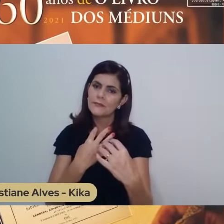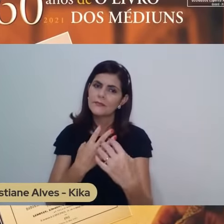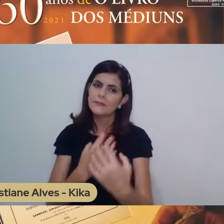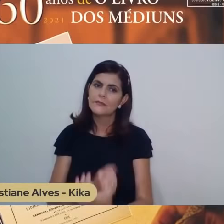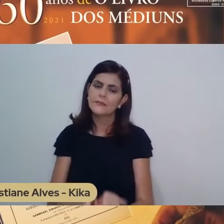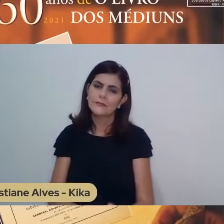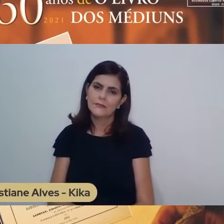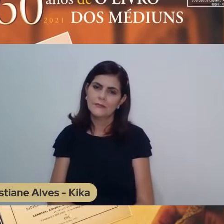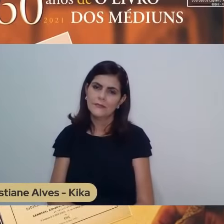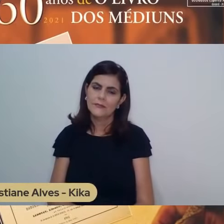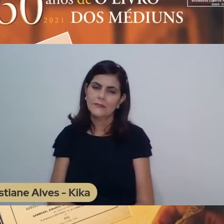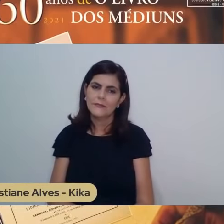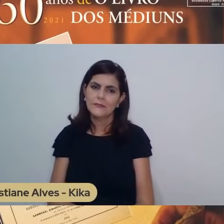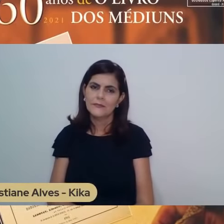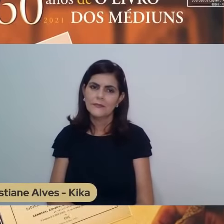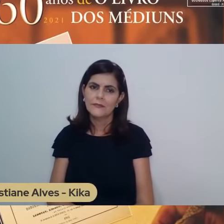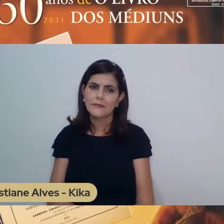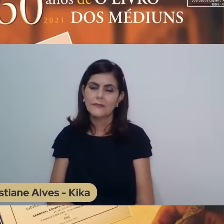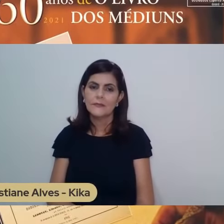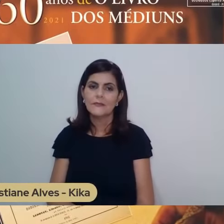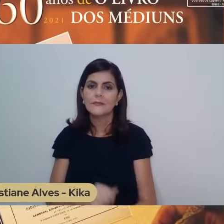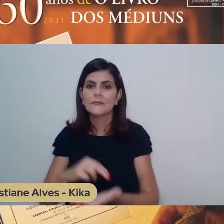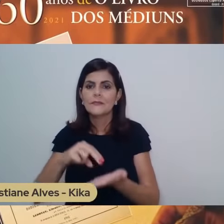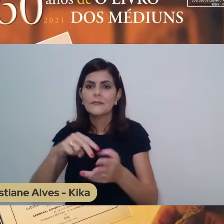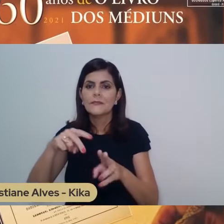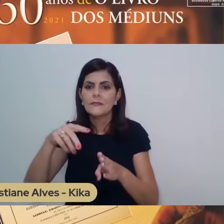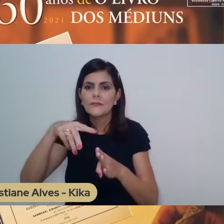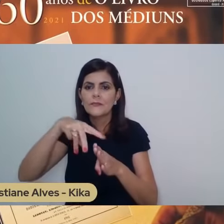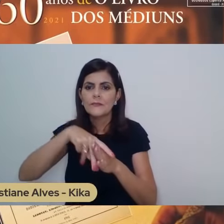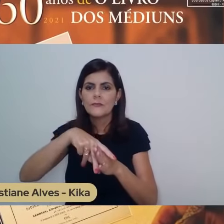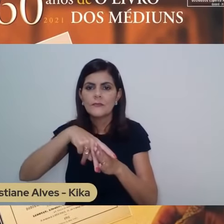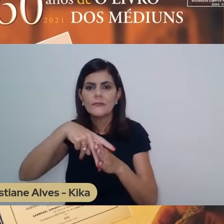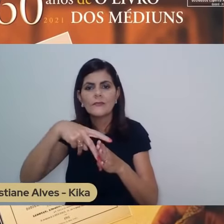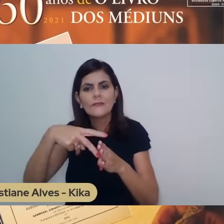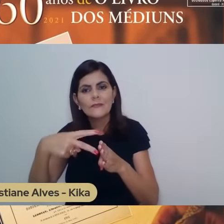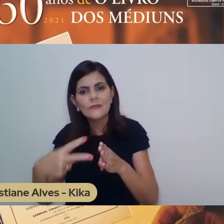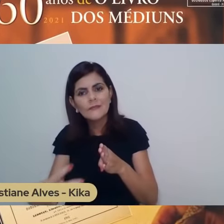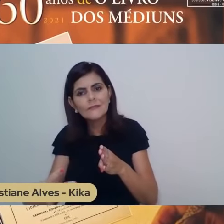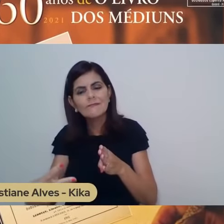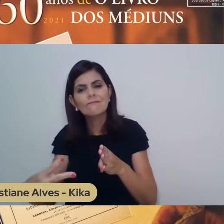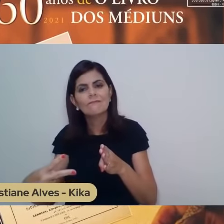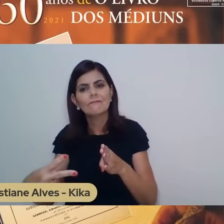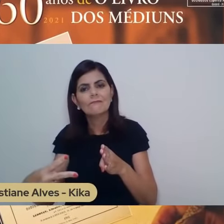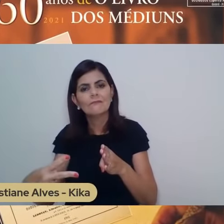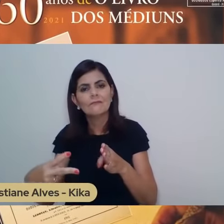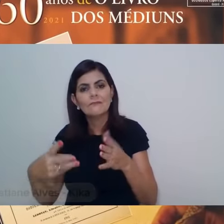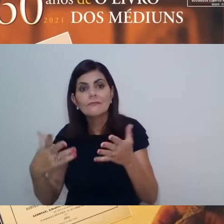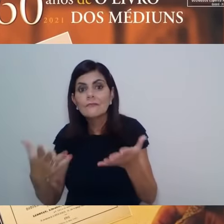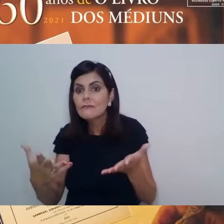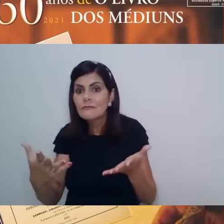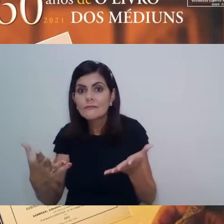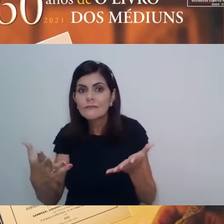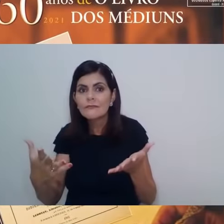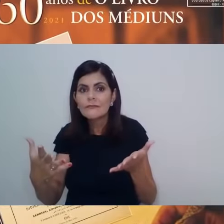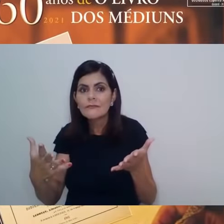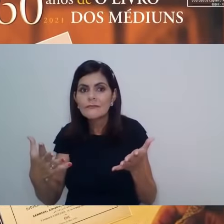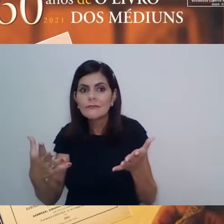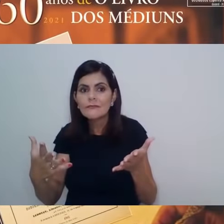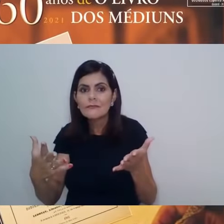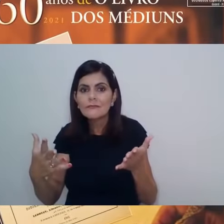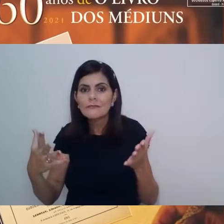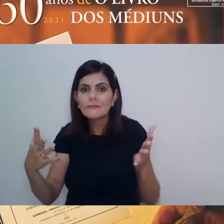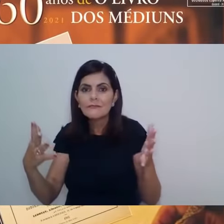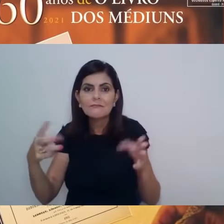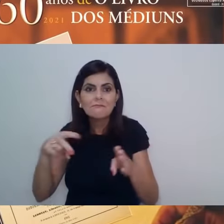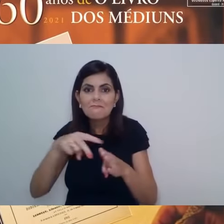Ali, após cair da montaria, algo que é muito simbólico, após cair do